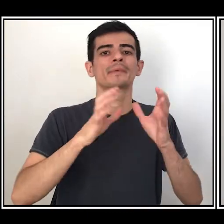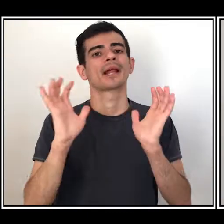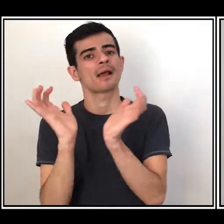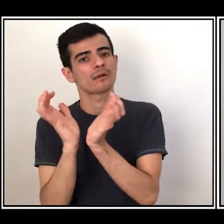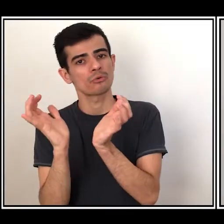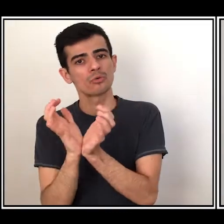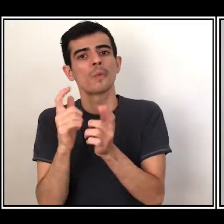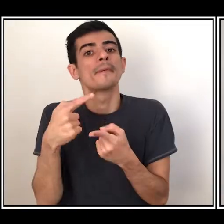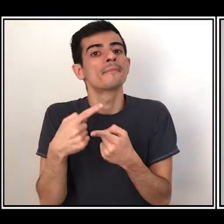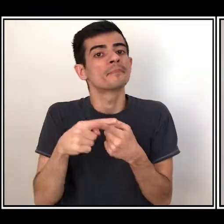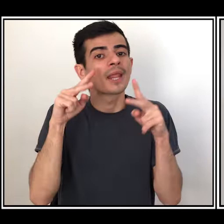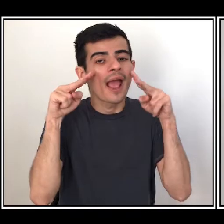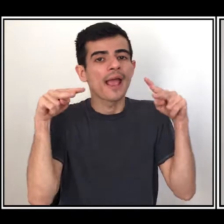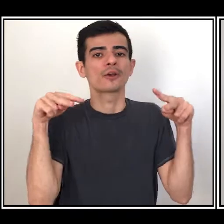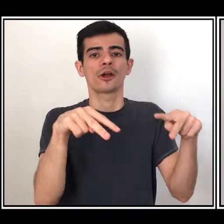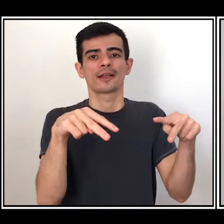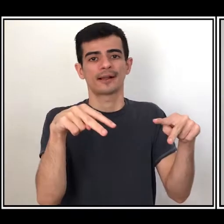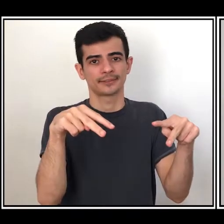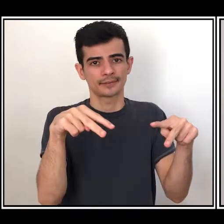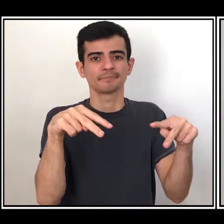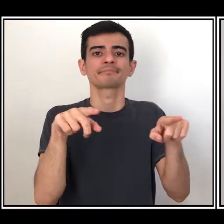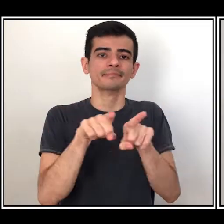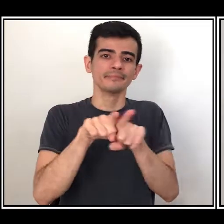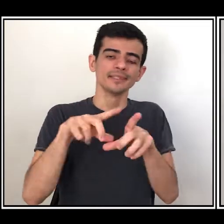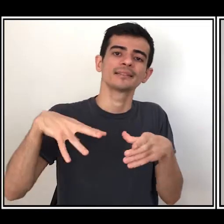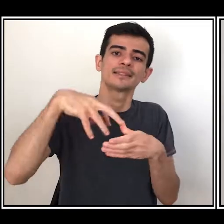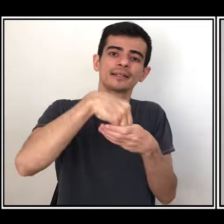do seu reconhecimento e inserção em políticas públicas.